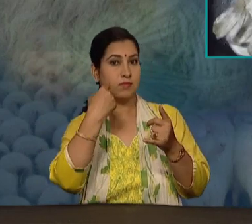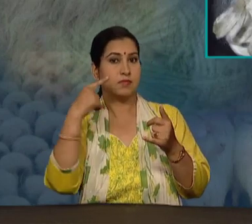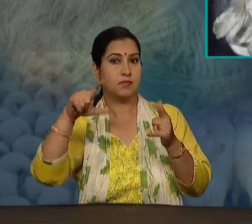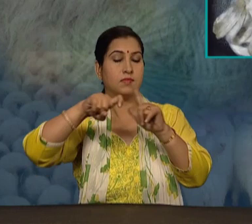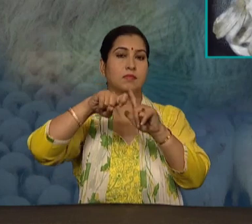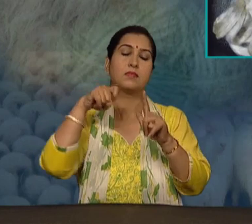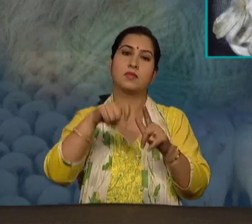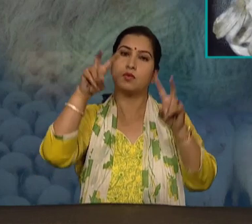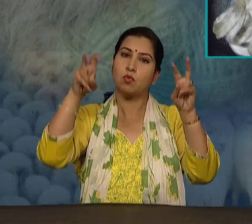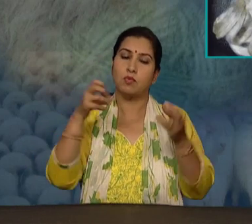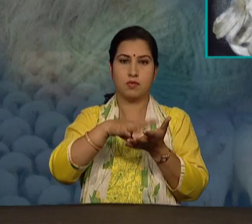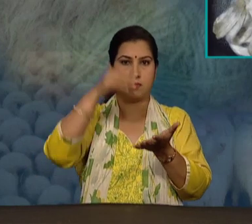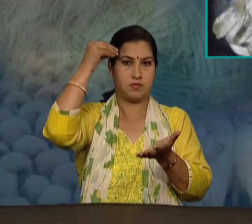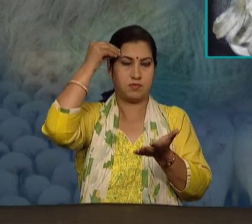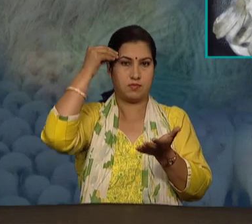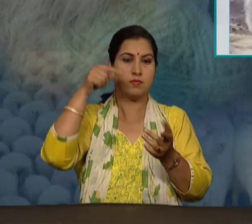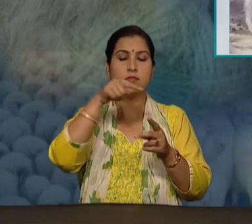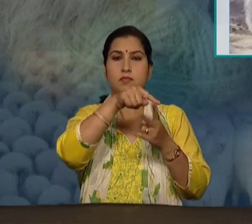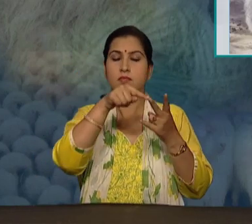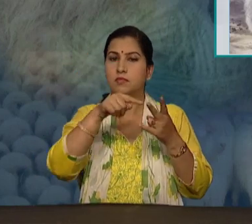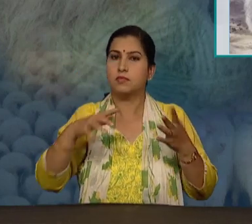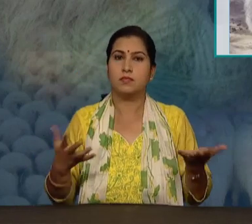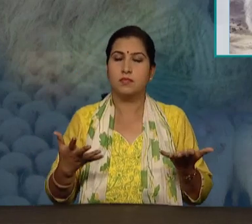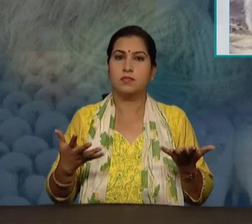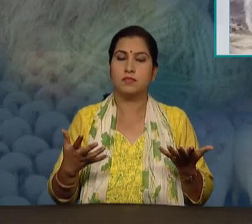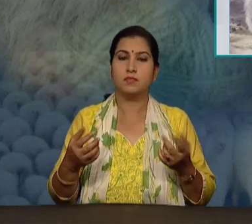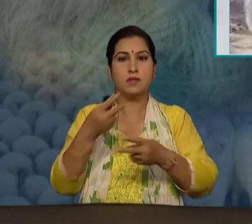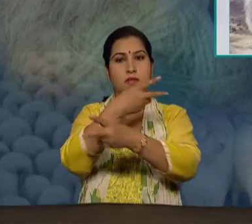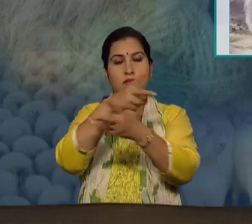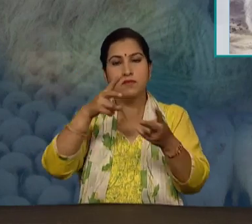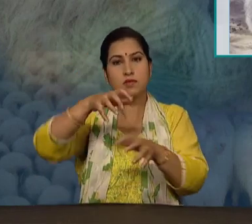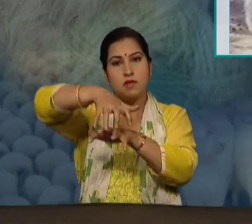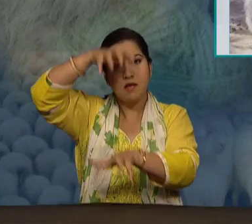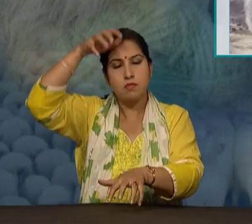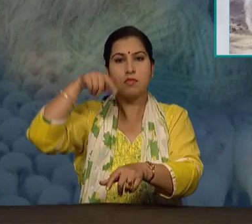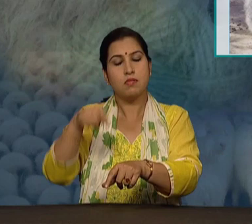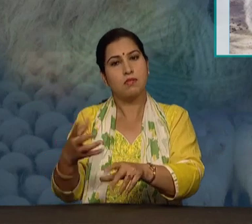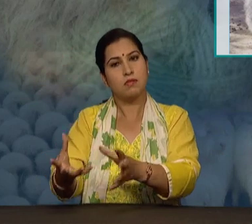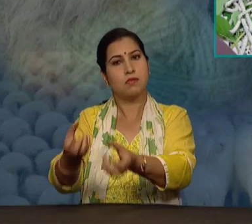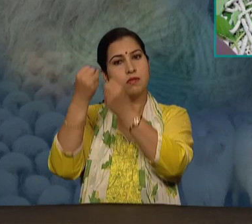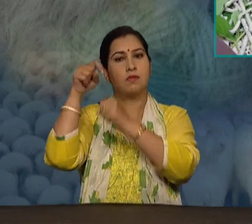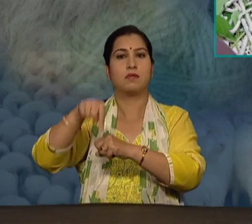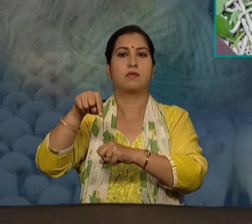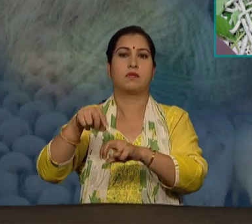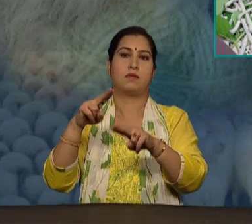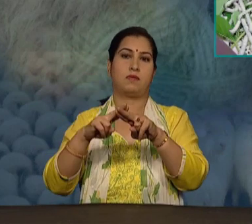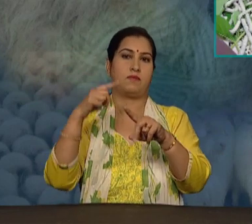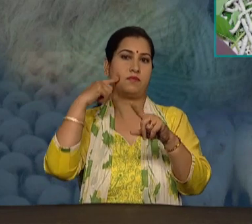जो जन्तूओं से प्राप्थ होने वाले रेशे हैं